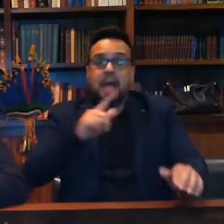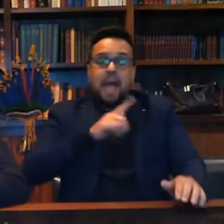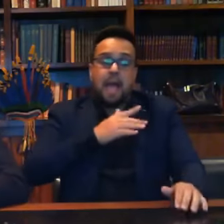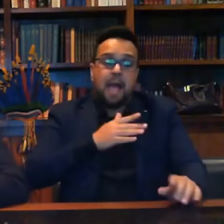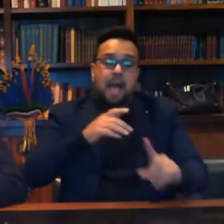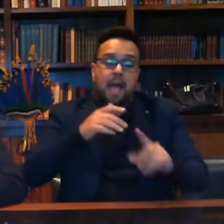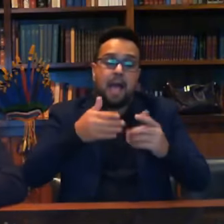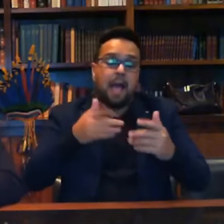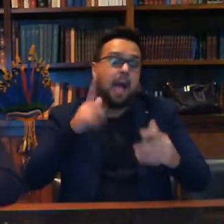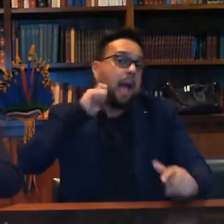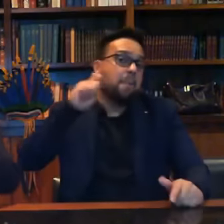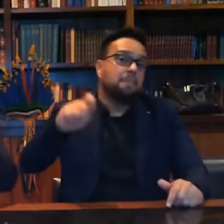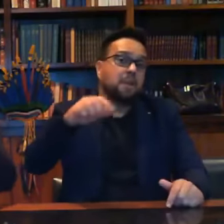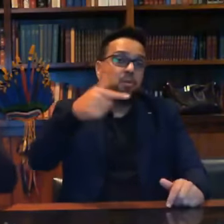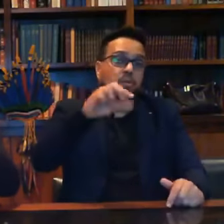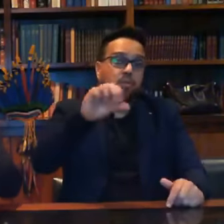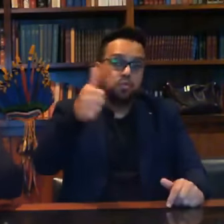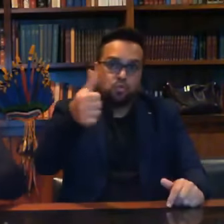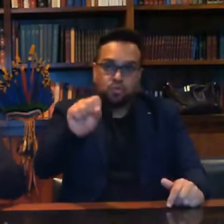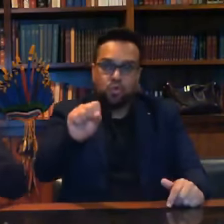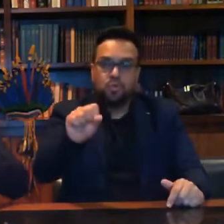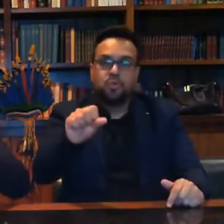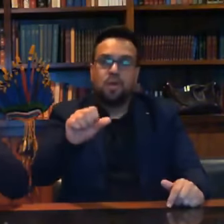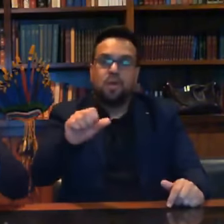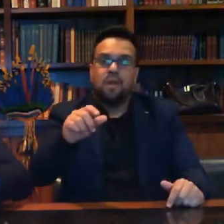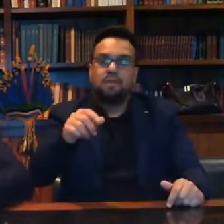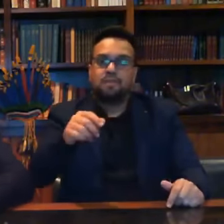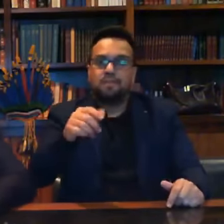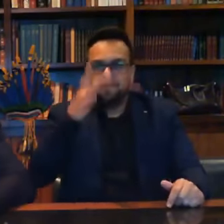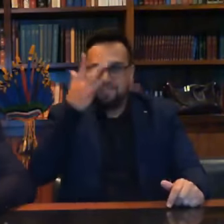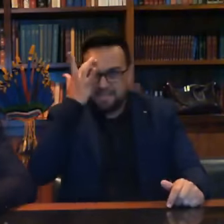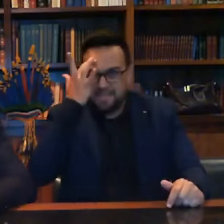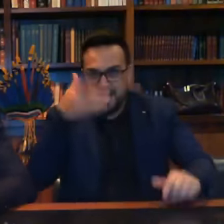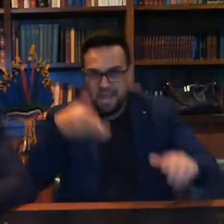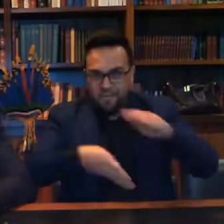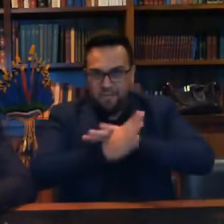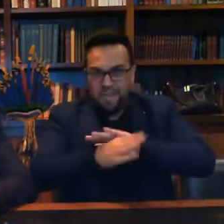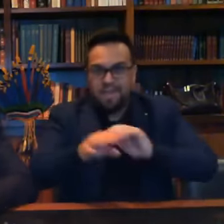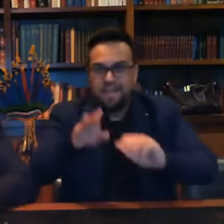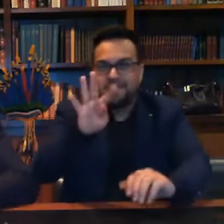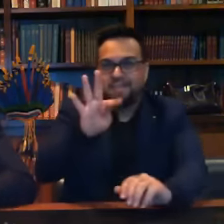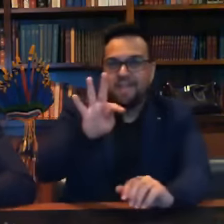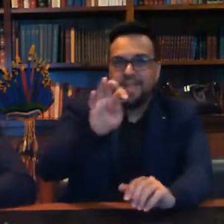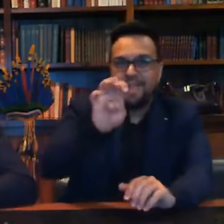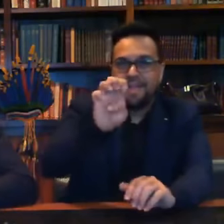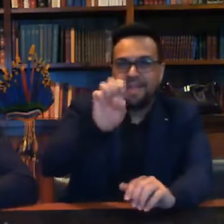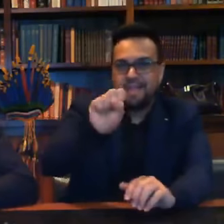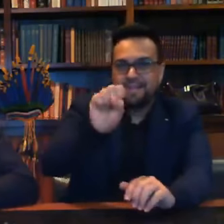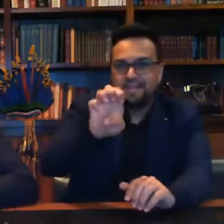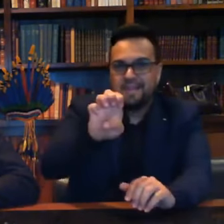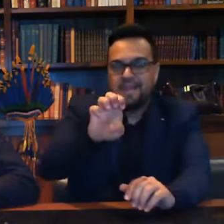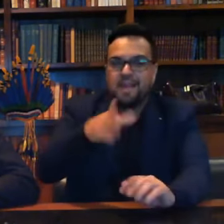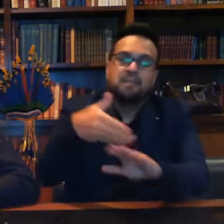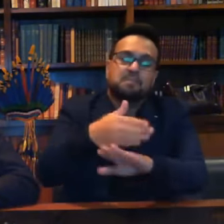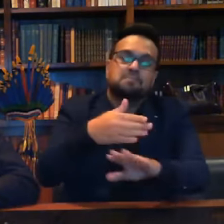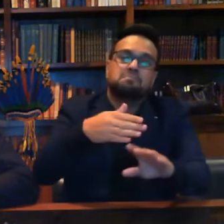ano das presidenciais, ele ficou passeando lá no TSE, teve acesso ao código-fonte,